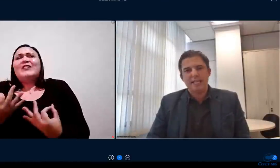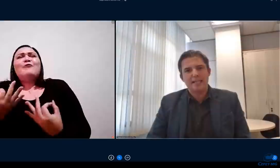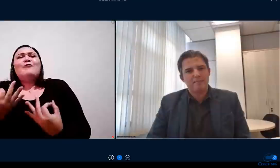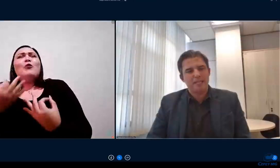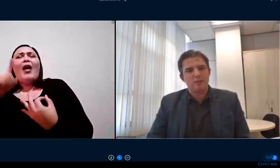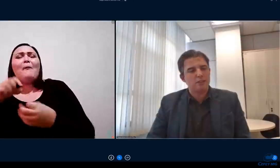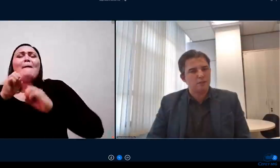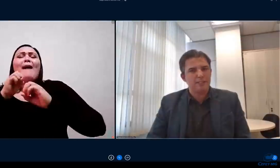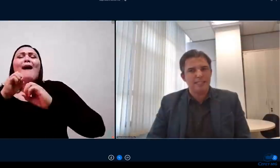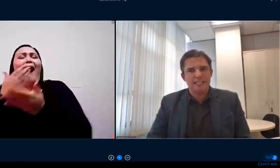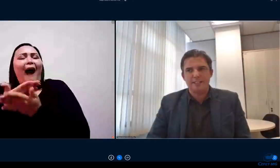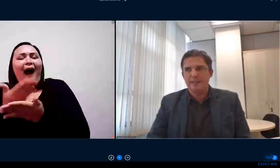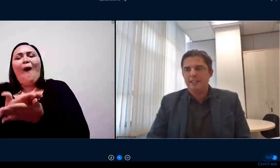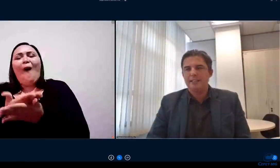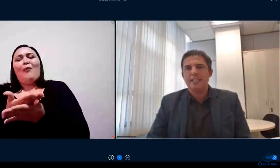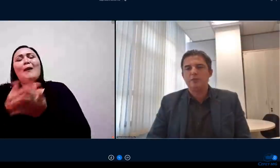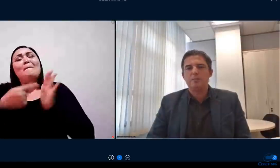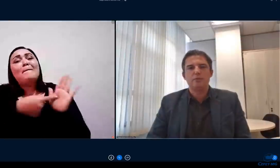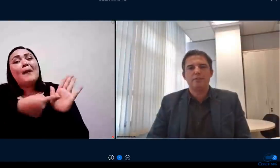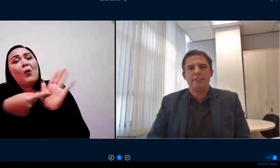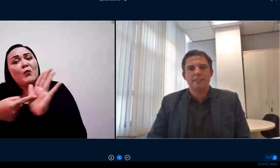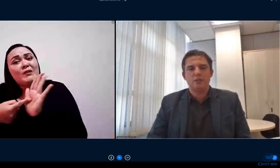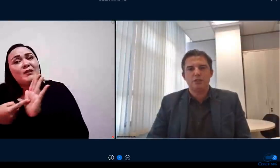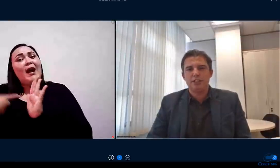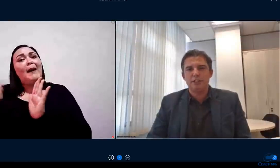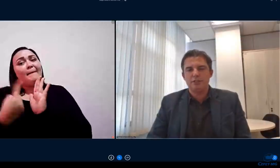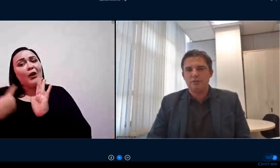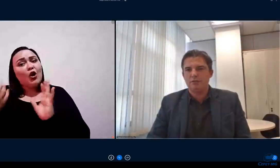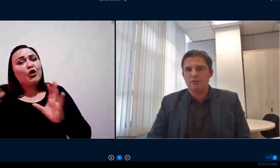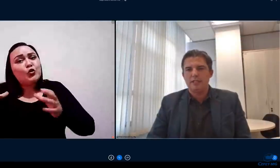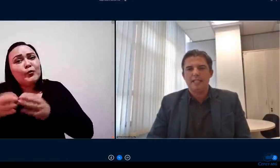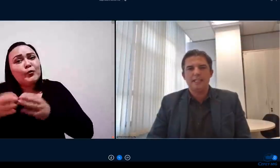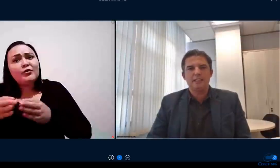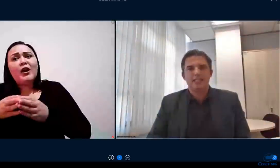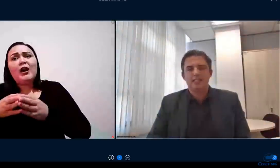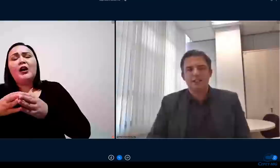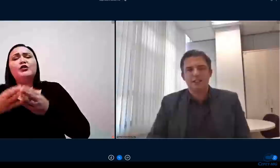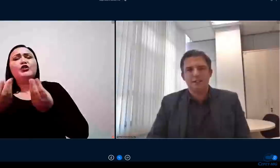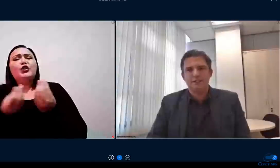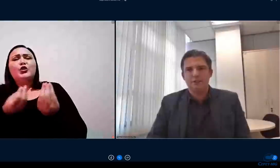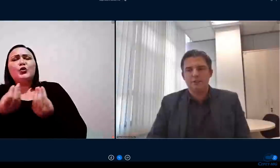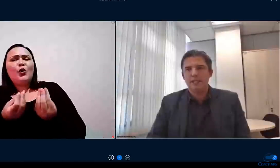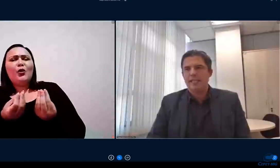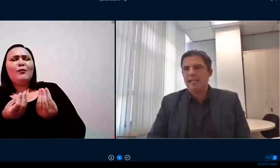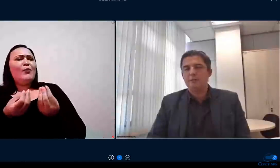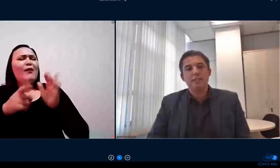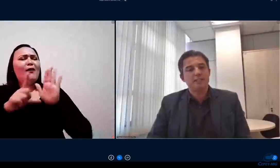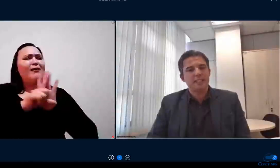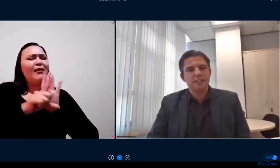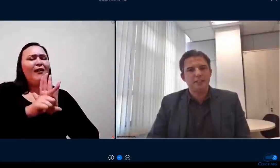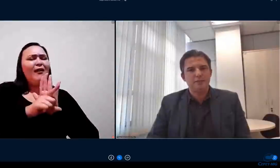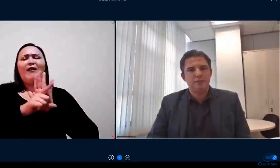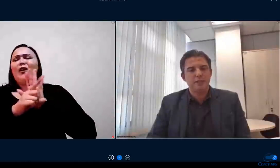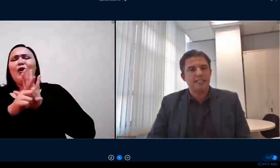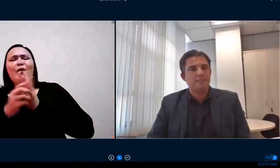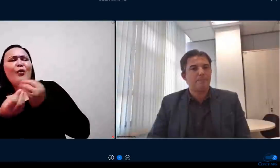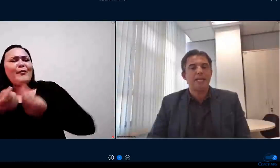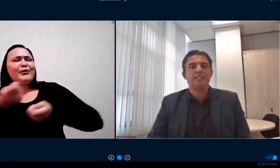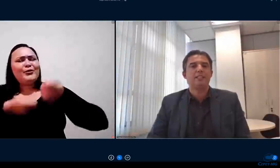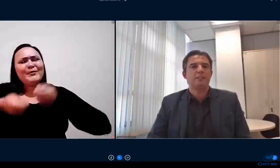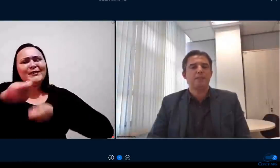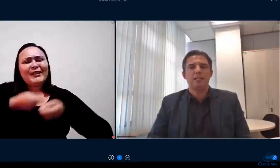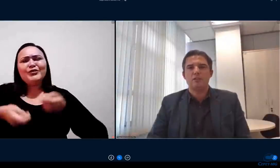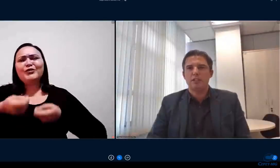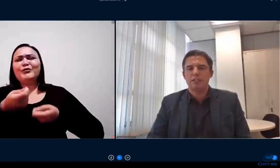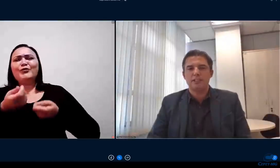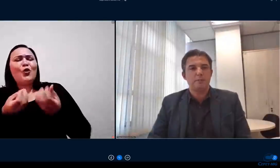mostrarem para a nossa comunidade desde o ponto de vista logístico legislativo legislativo administrativo até